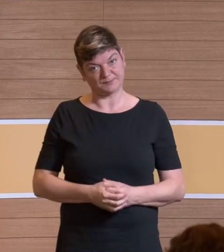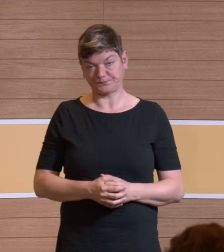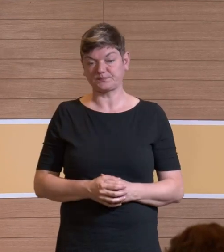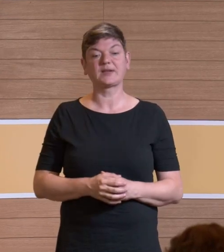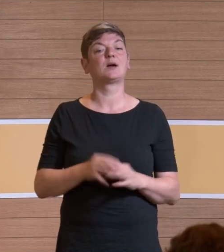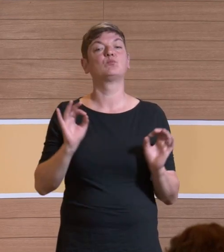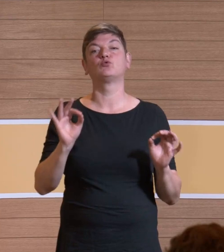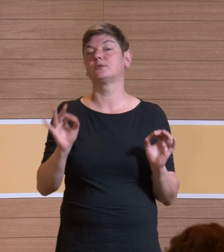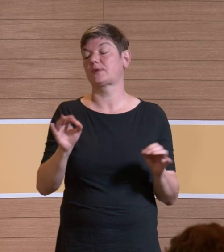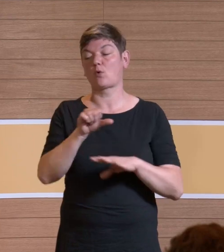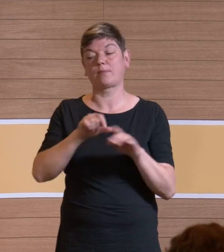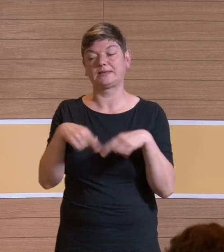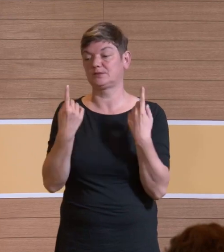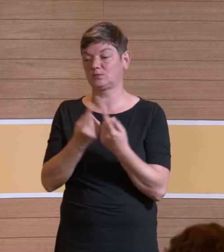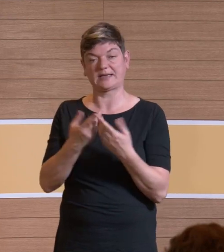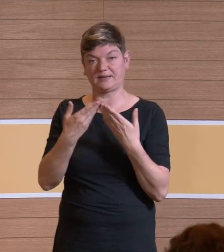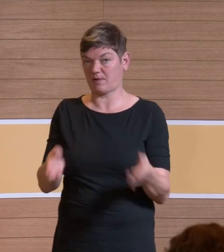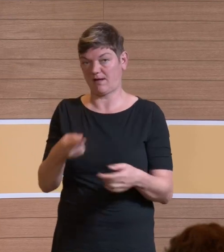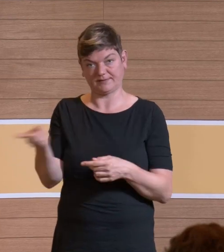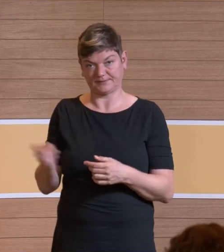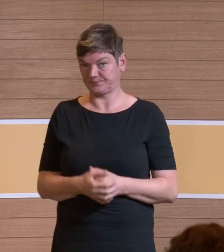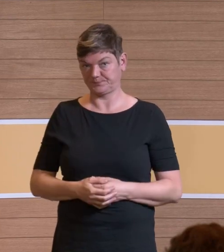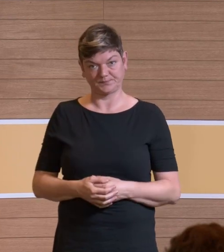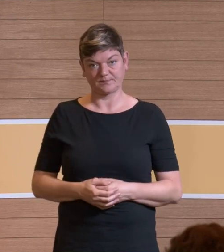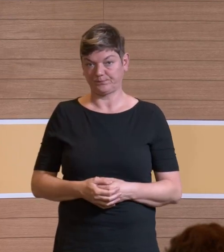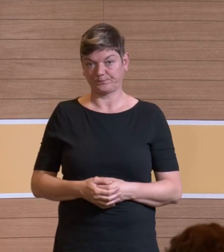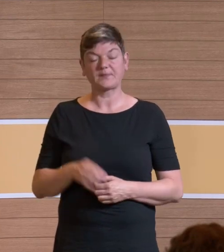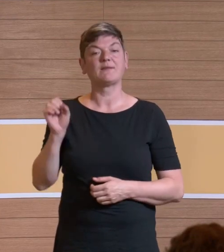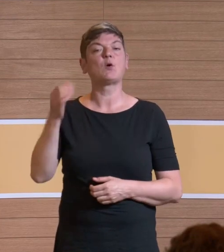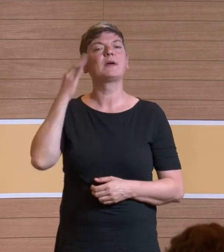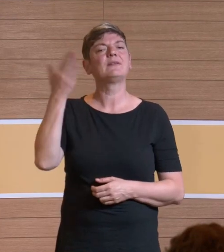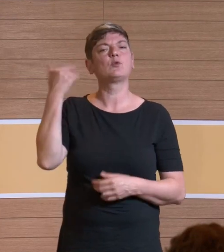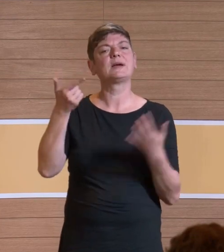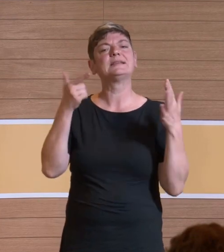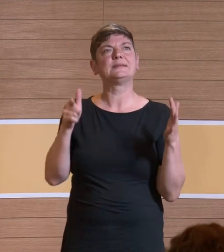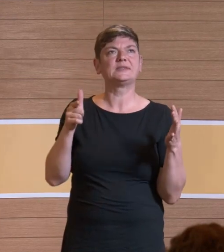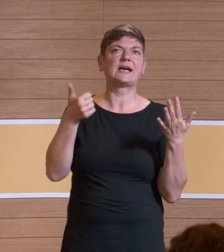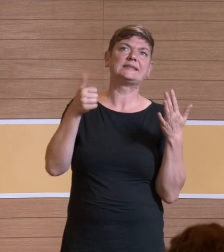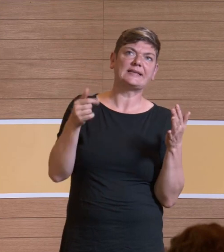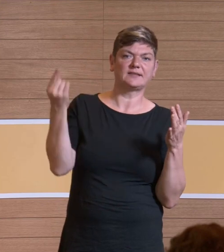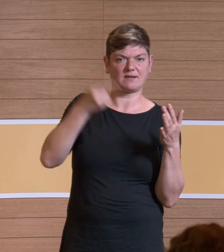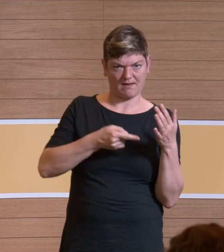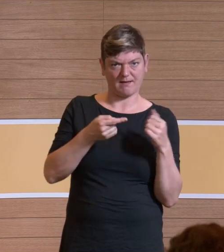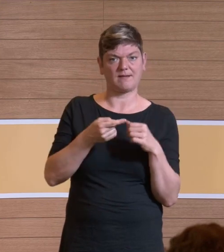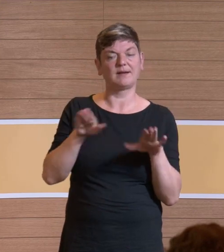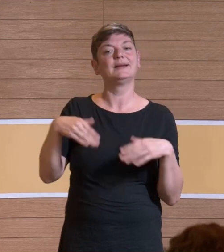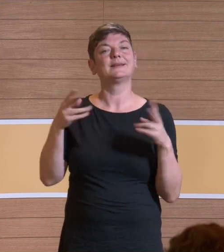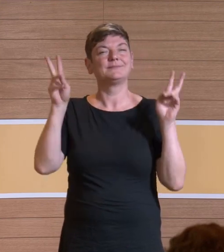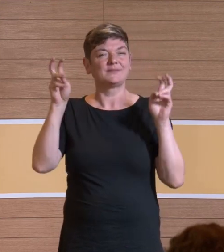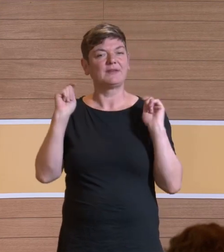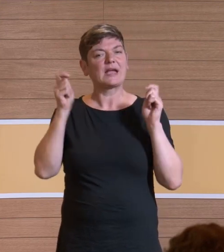aus, wird auch keiner machen, weil wir kennen das aus den 70er Jahren, 60er, 70er Jahren gab es so